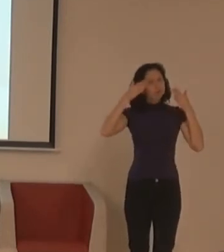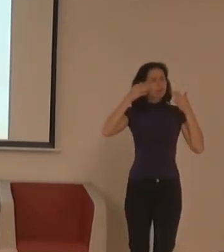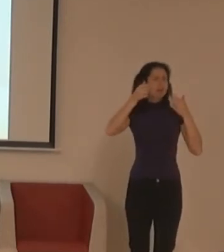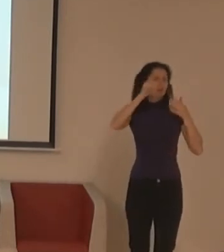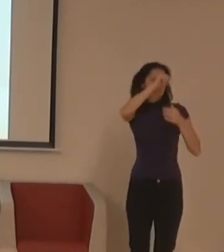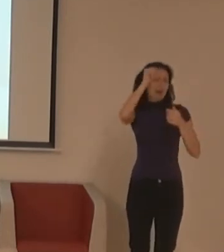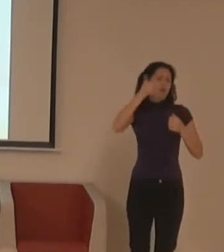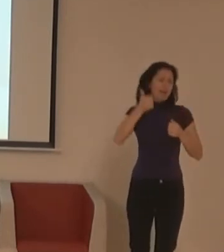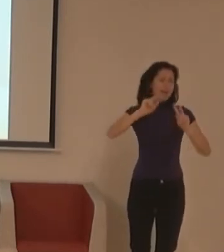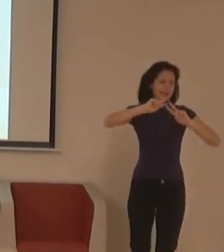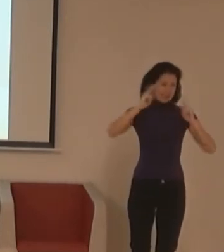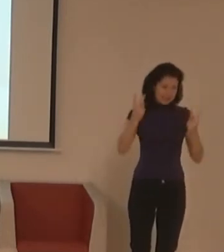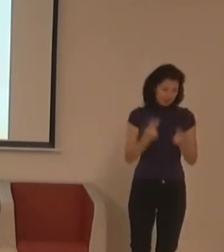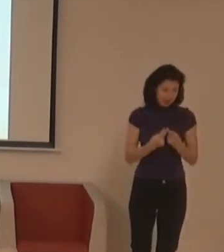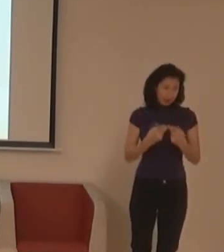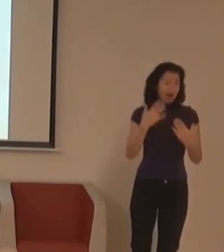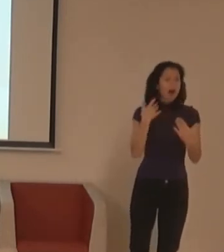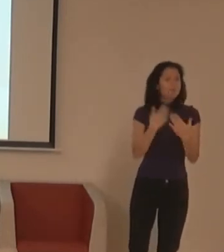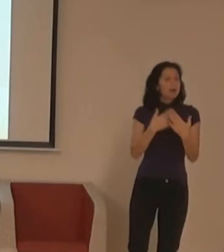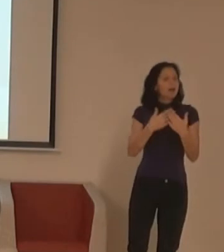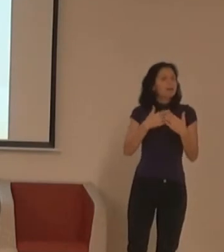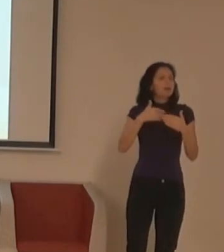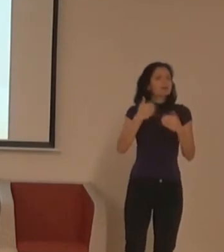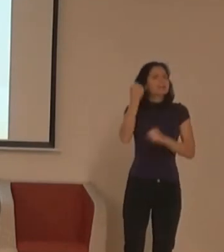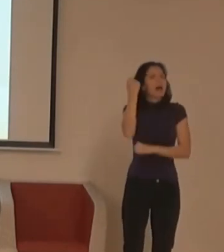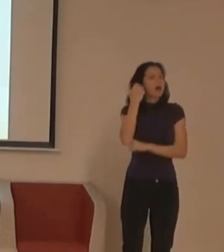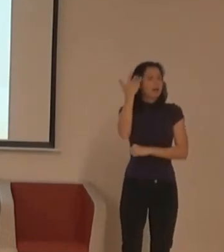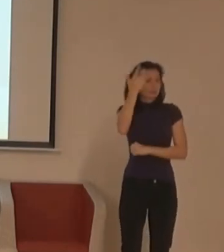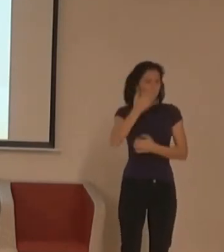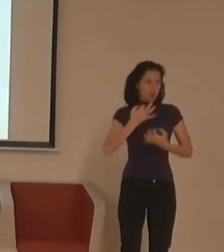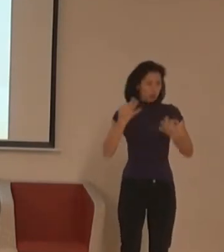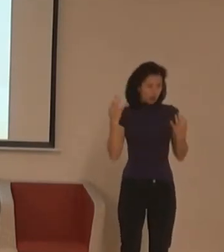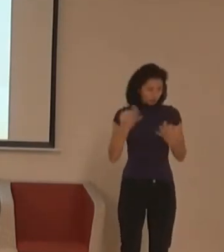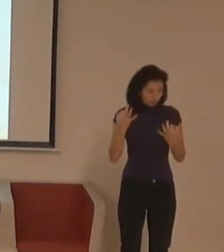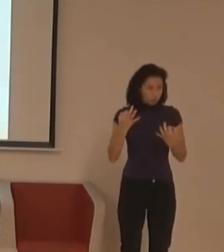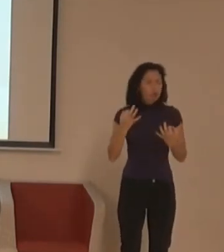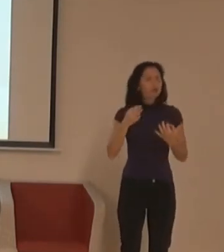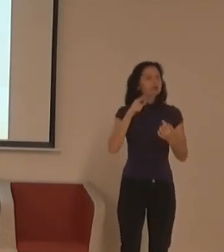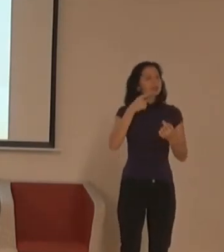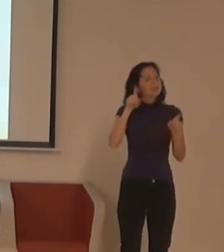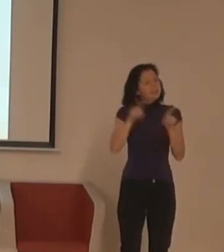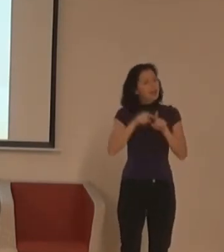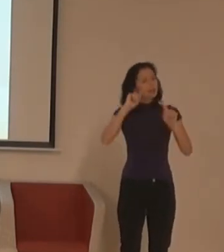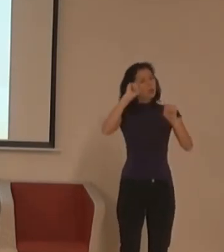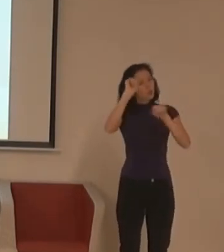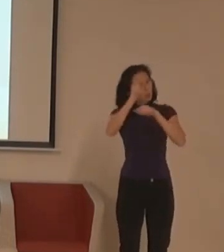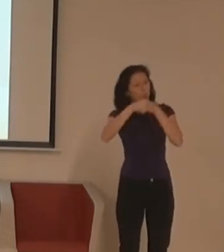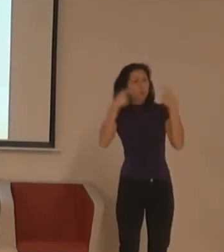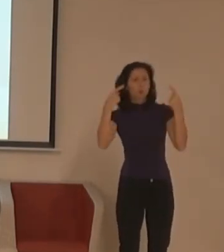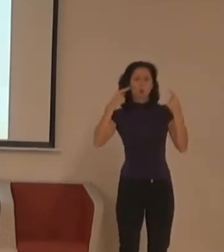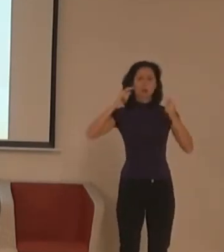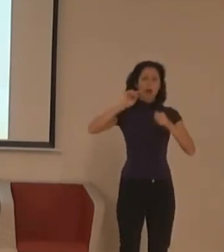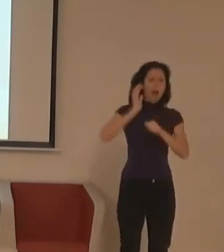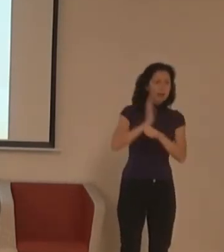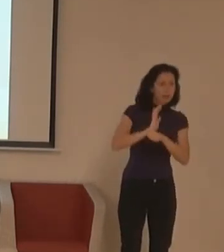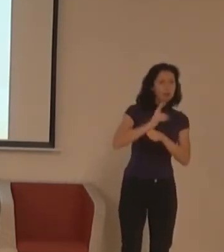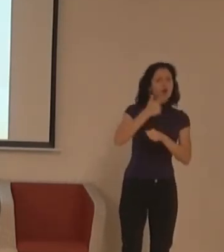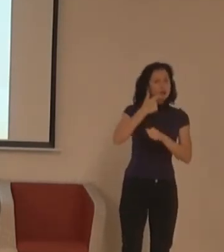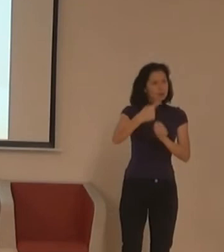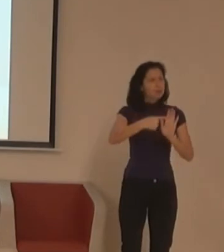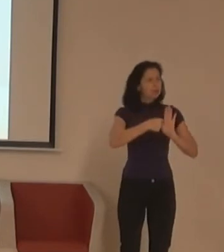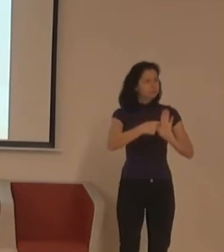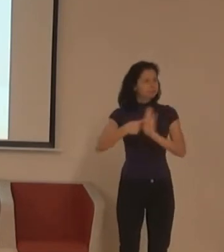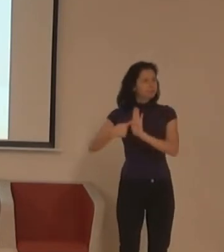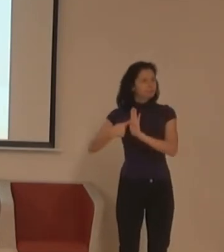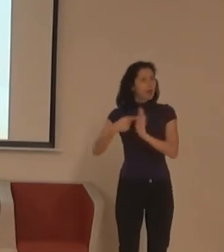Kultura, právo na kulturu, právo na účas na veřejném životě, taky lidský právo, chceme být přístupný, chceme tady to právo zajistit všem a